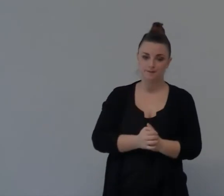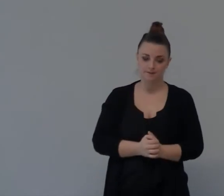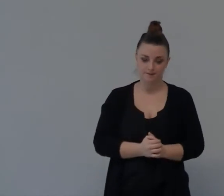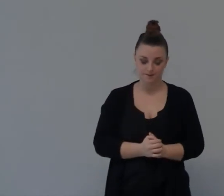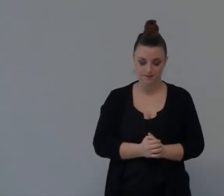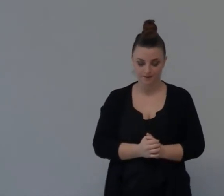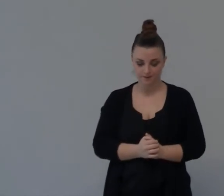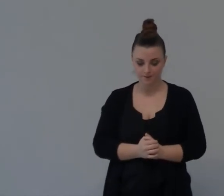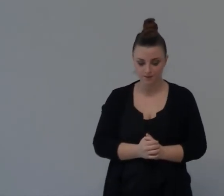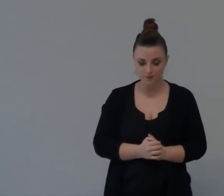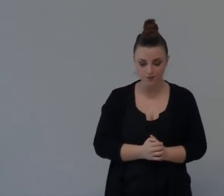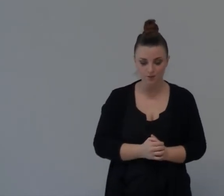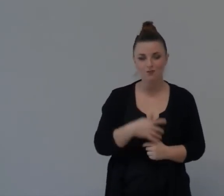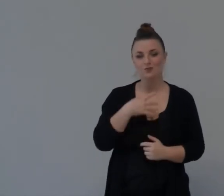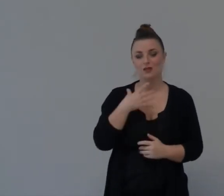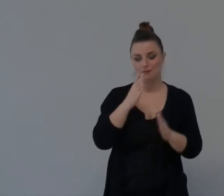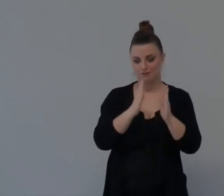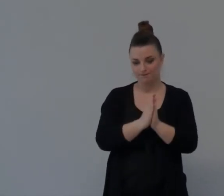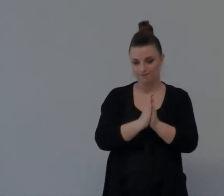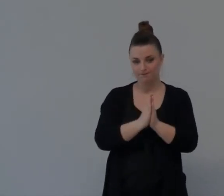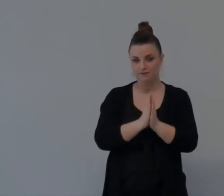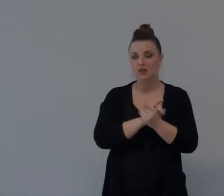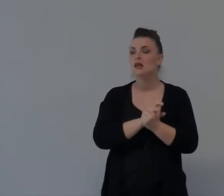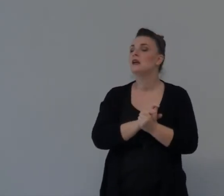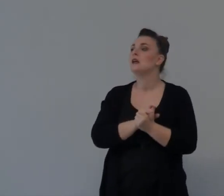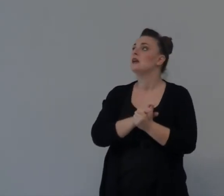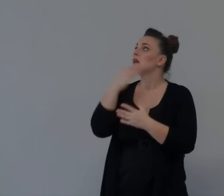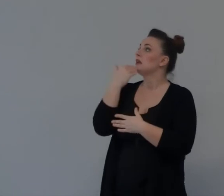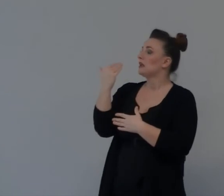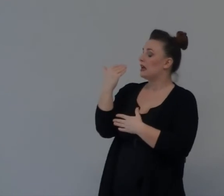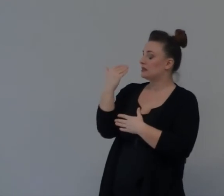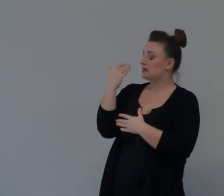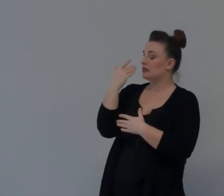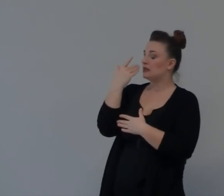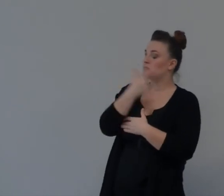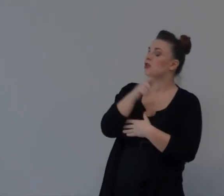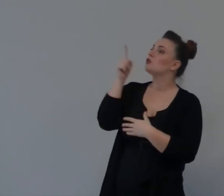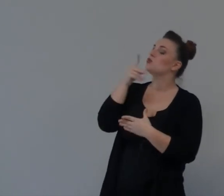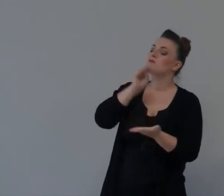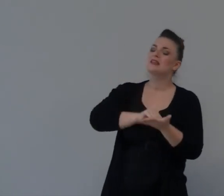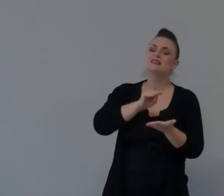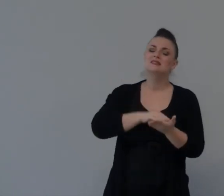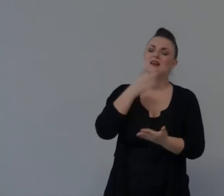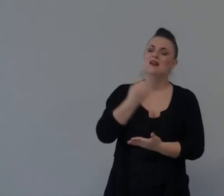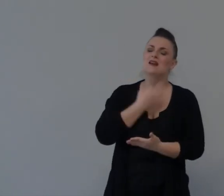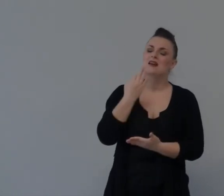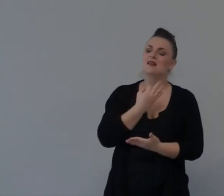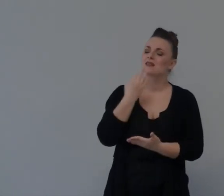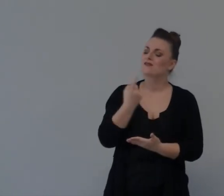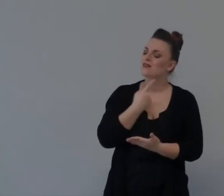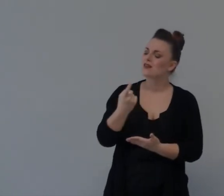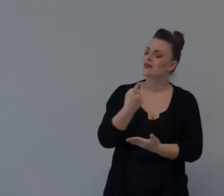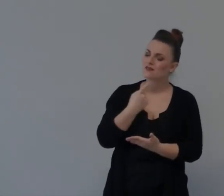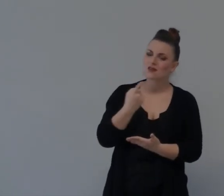Signore Grazie Di Grazie Di Essere Costantemente Presente Nella Cosa Dei Tue Sì